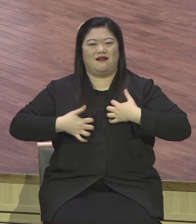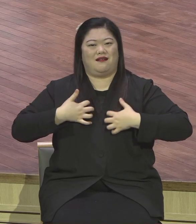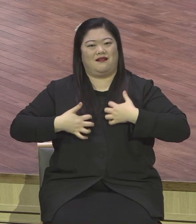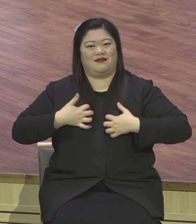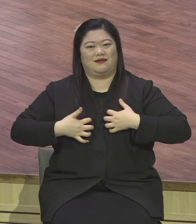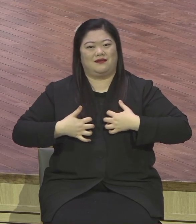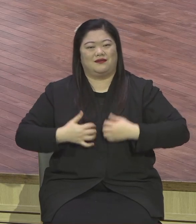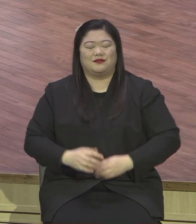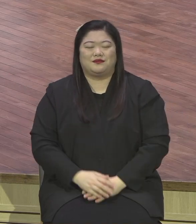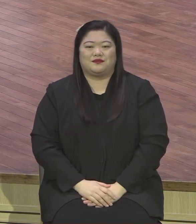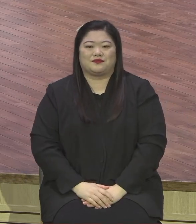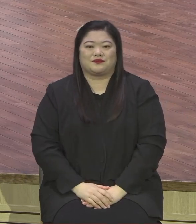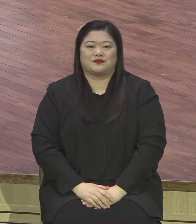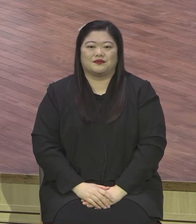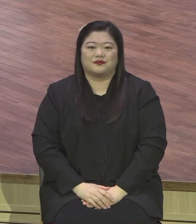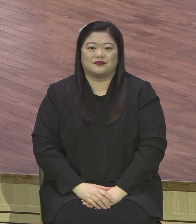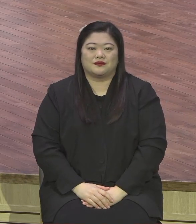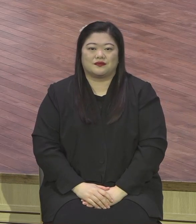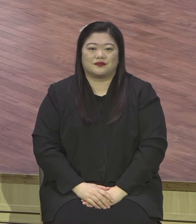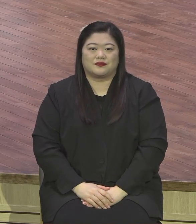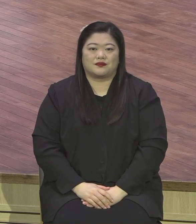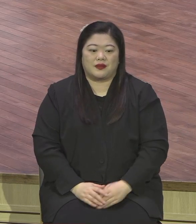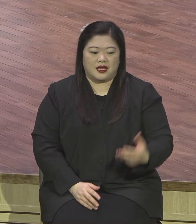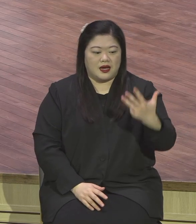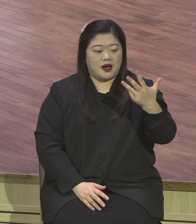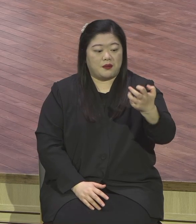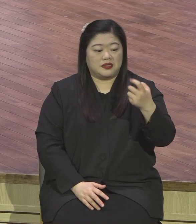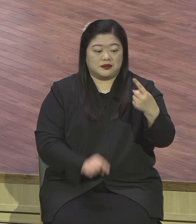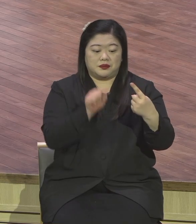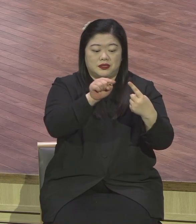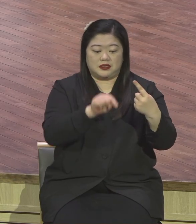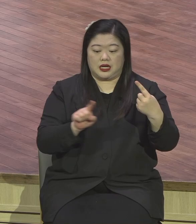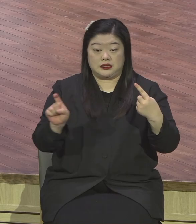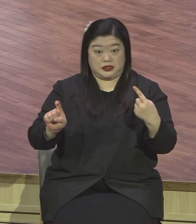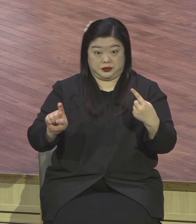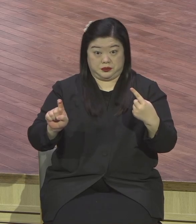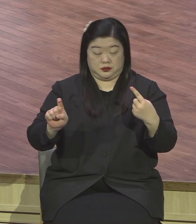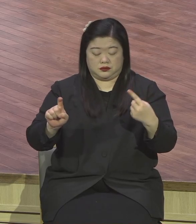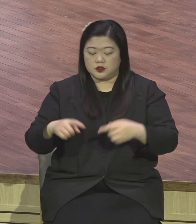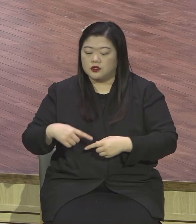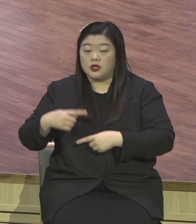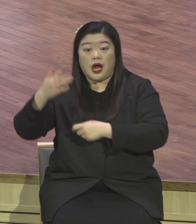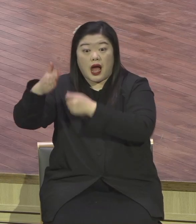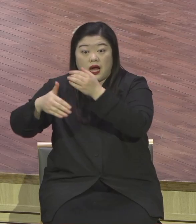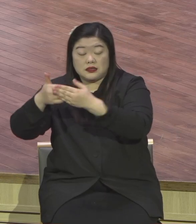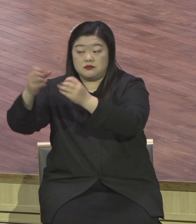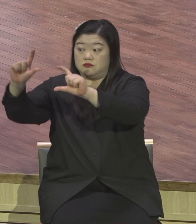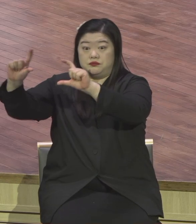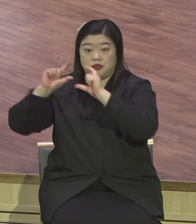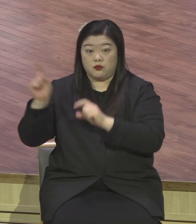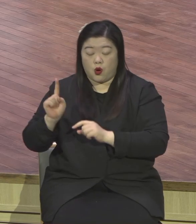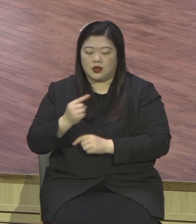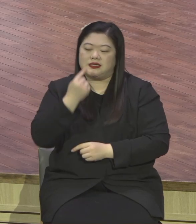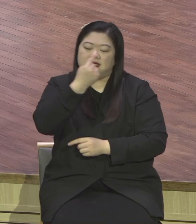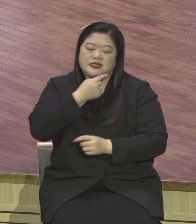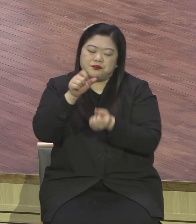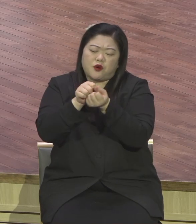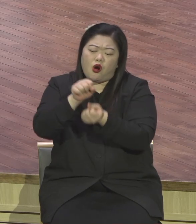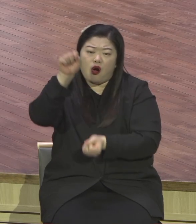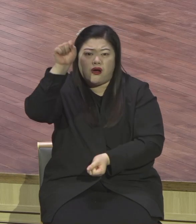하나님께서 내 입을 크게 열나라 내가 채우리라고 하신 이유가 여기 나와 있습니다. 전지전능하신 창조주 하나님이